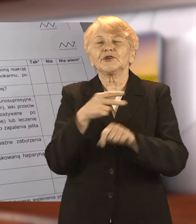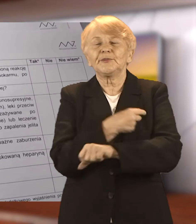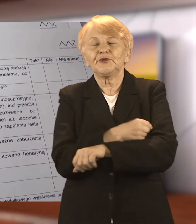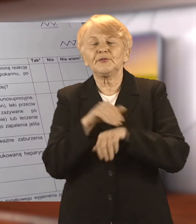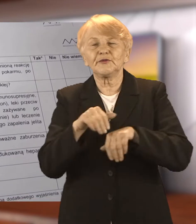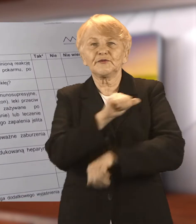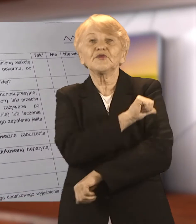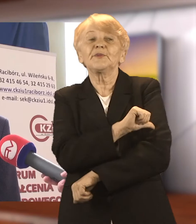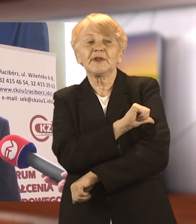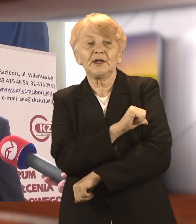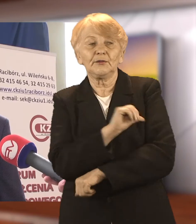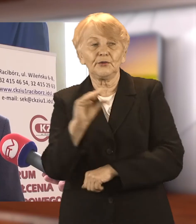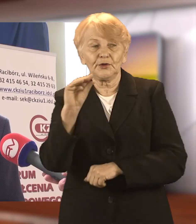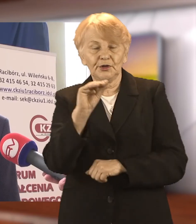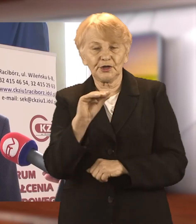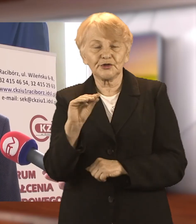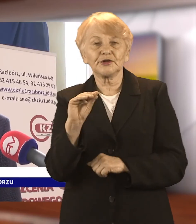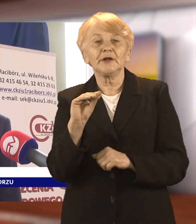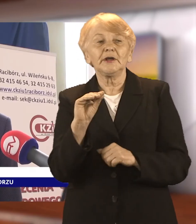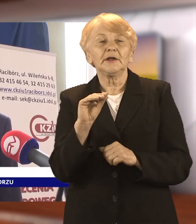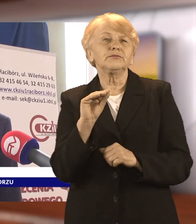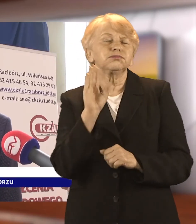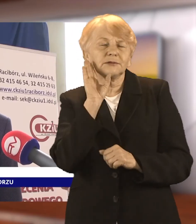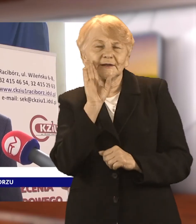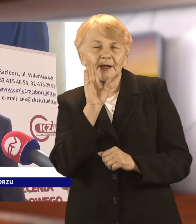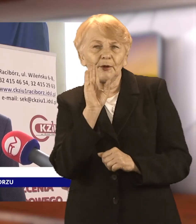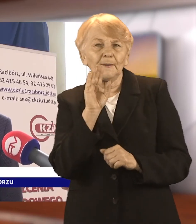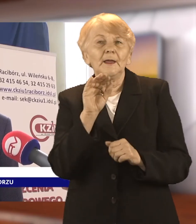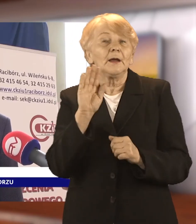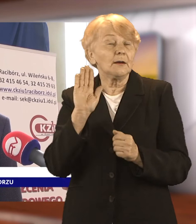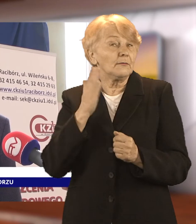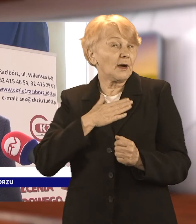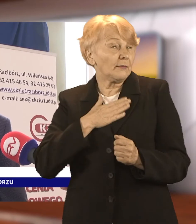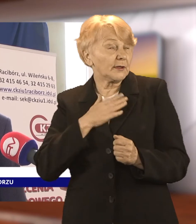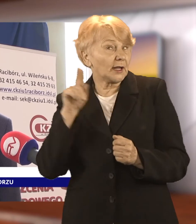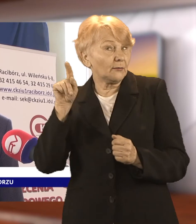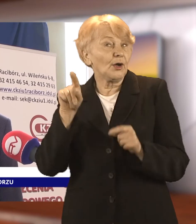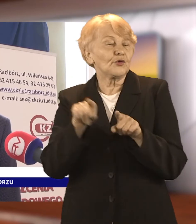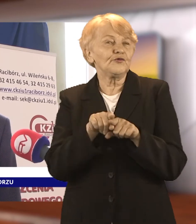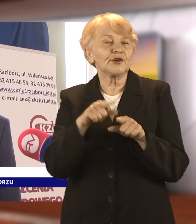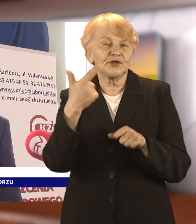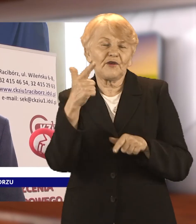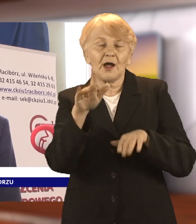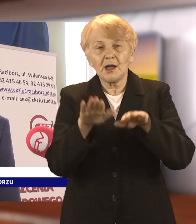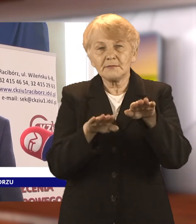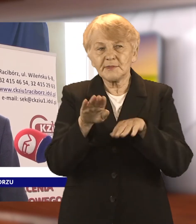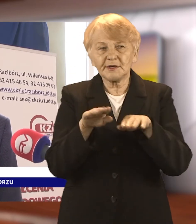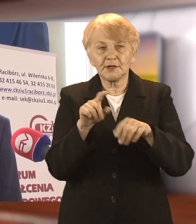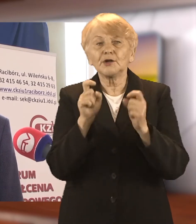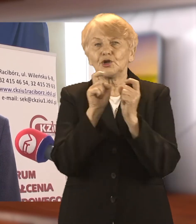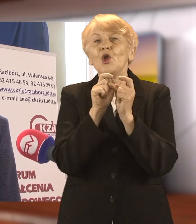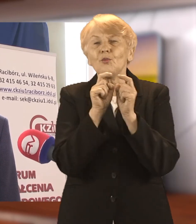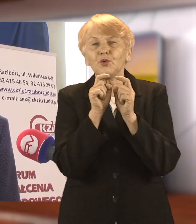można się tam zgłaszać. Na dzisiaj szpital obsługuje dwa punkty. Ten u nas, który od